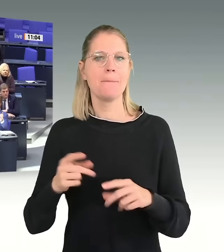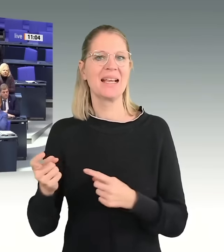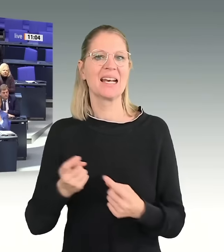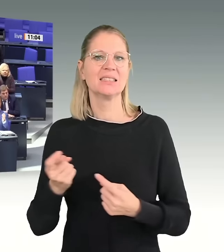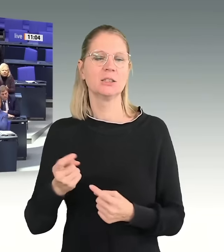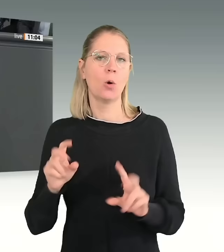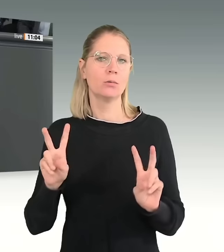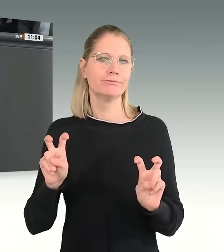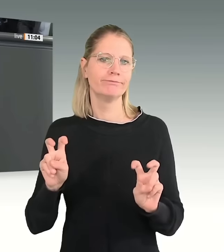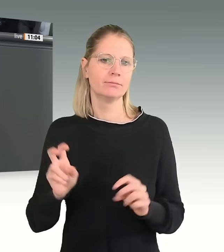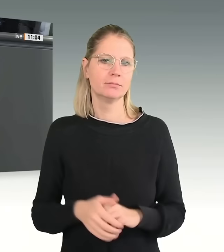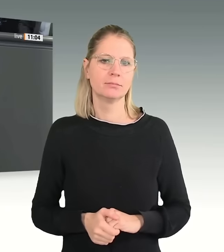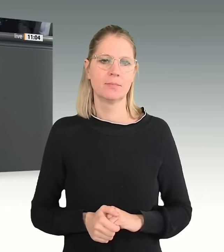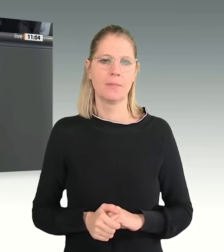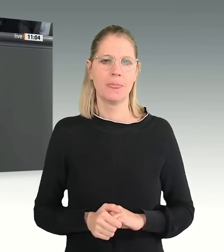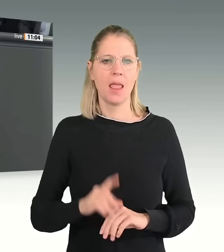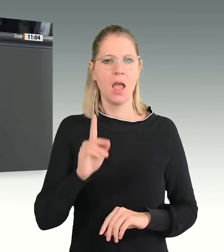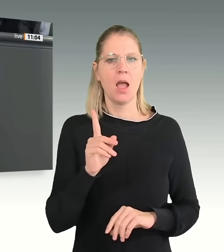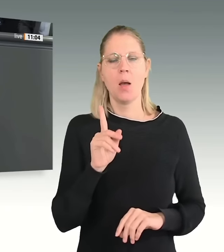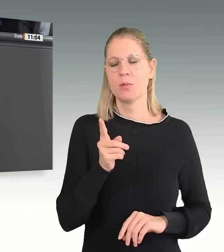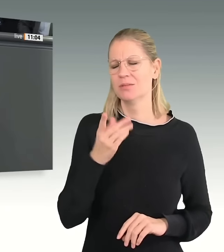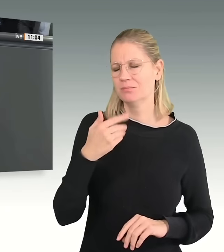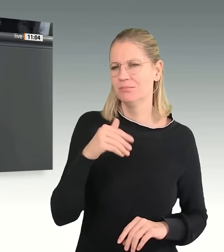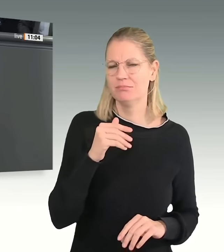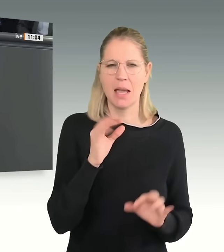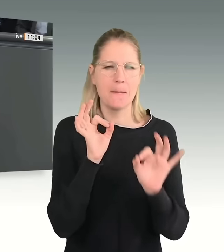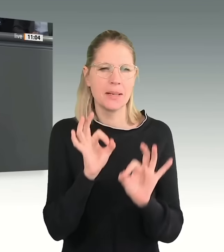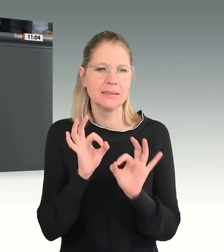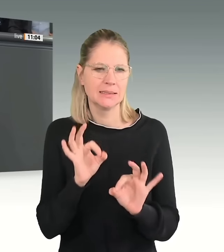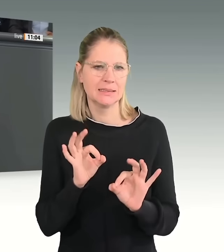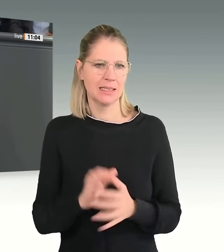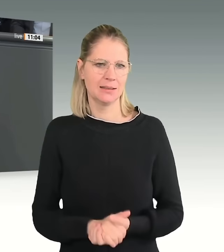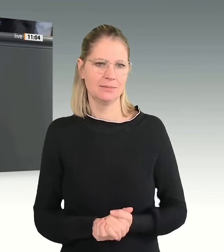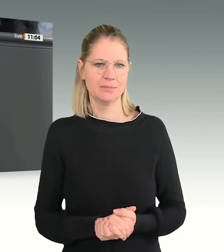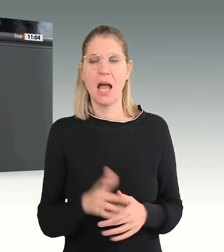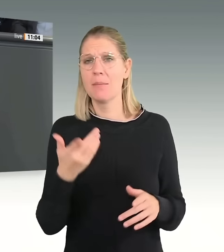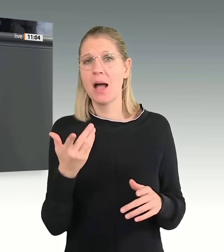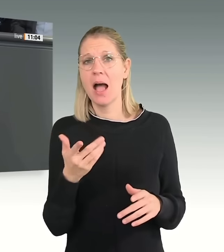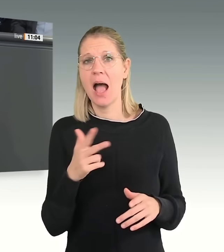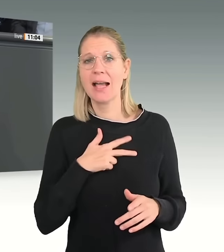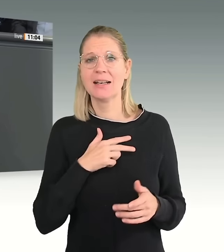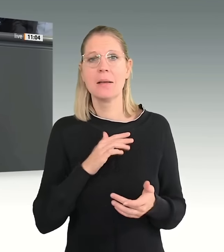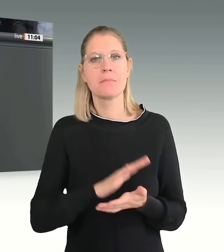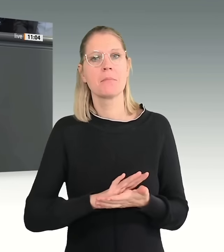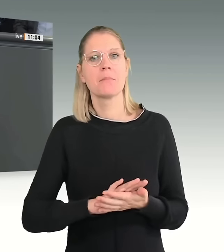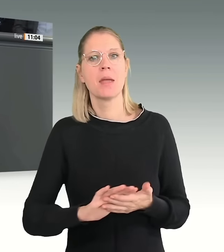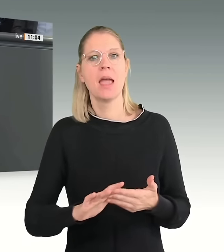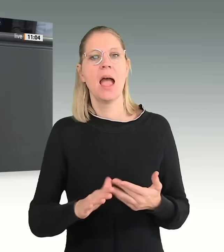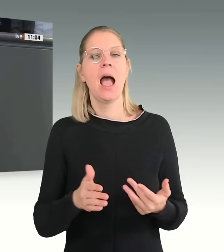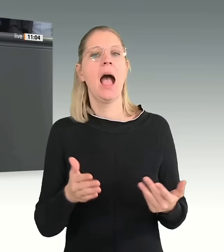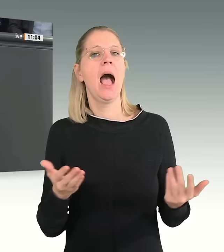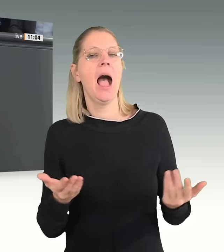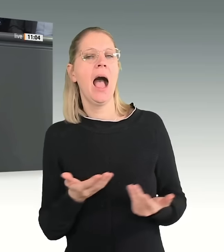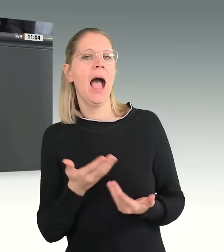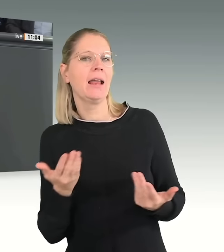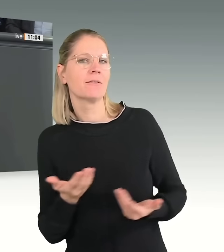Dazu müssen wir wohl noch etwas präziser werden. Dabei ginge das alles doch viel einfacher. Wir